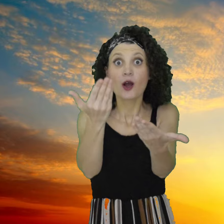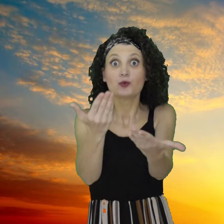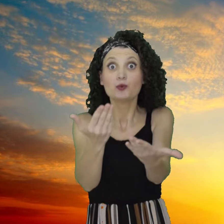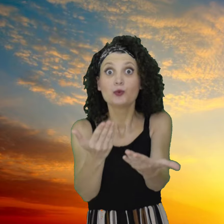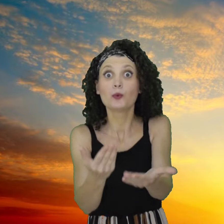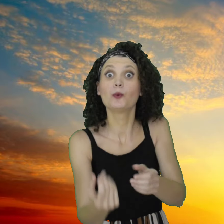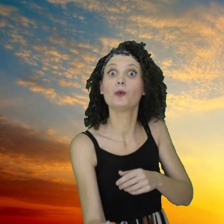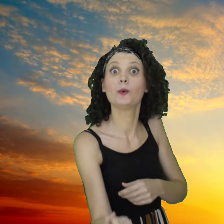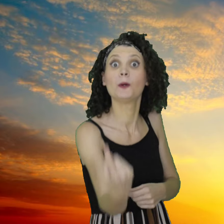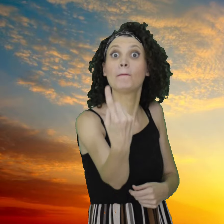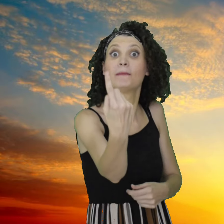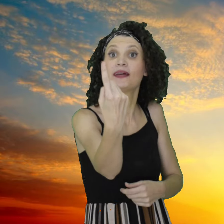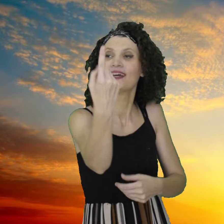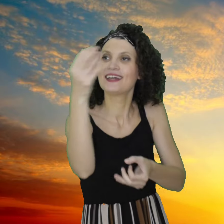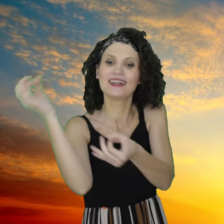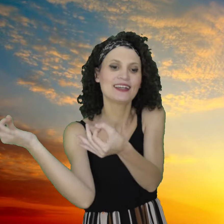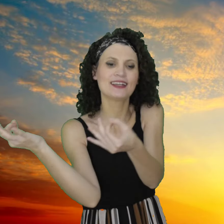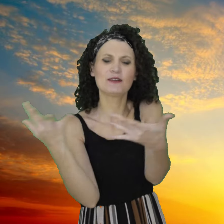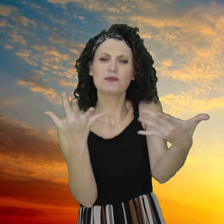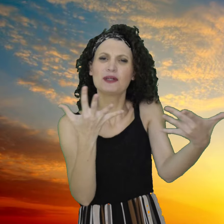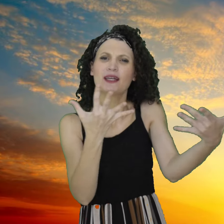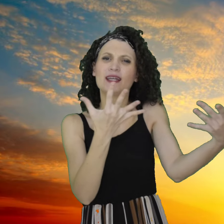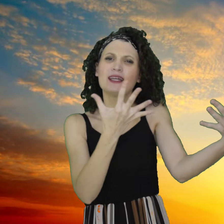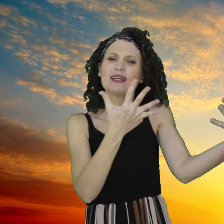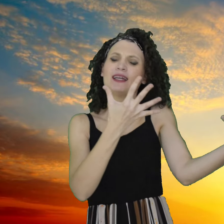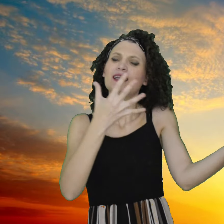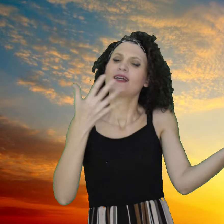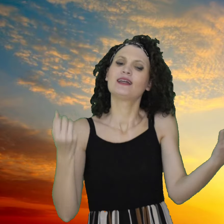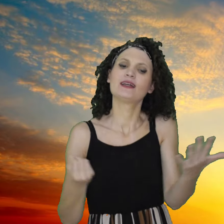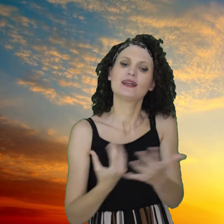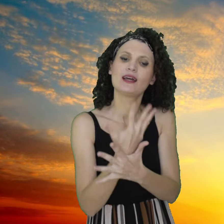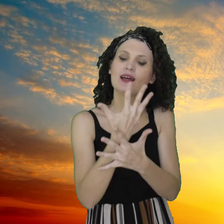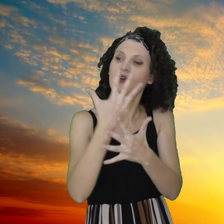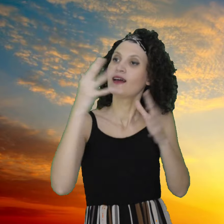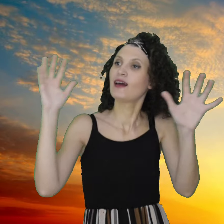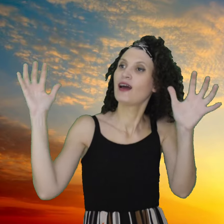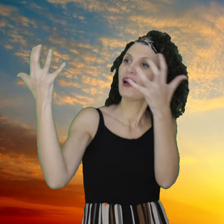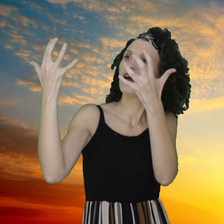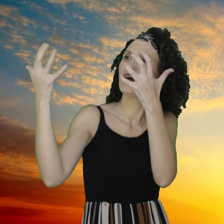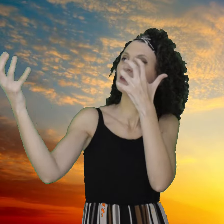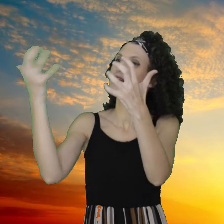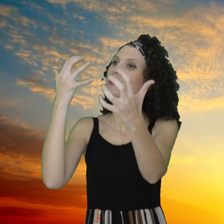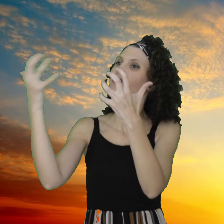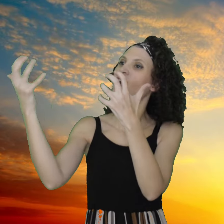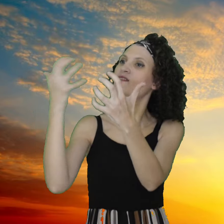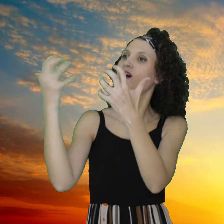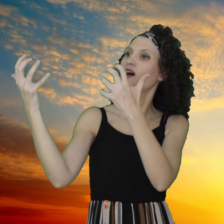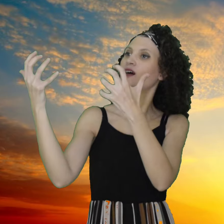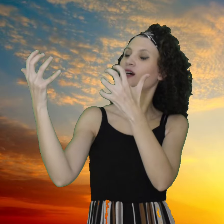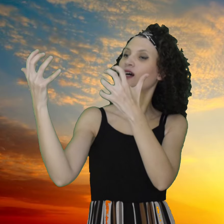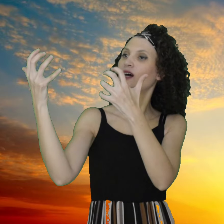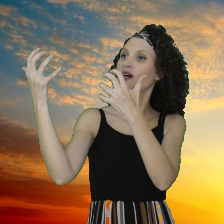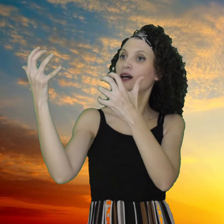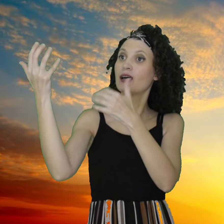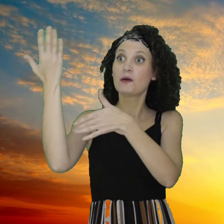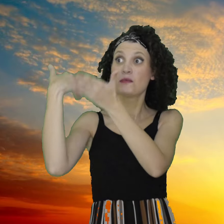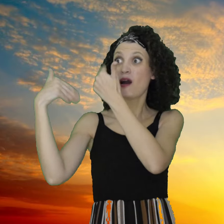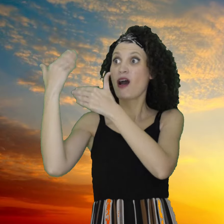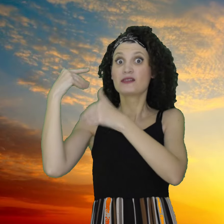Cadi dal cielo come un capolavoro Prima